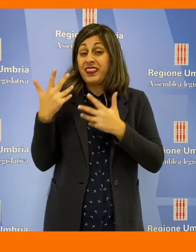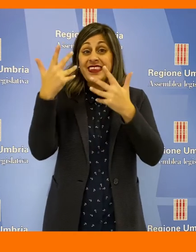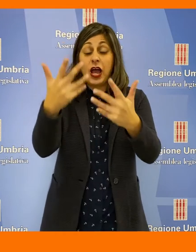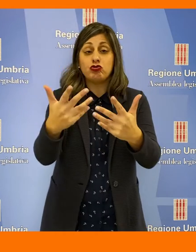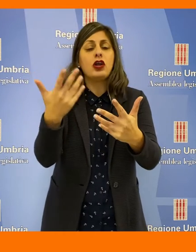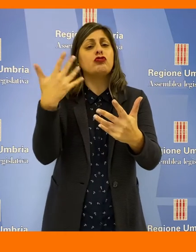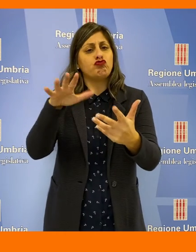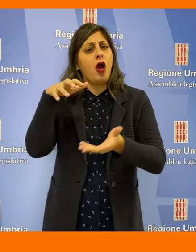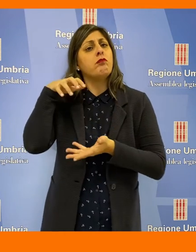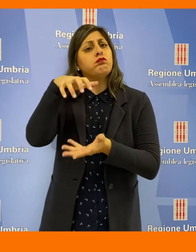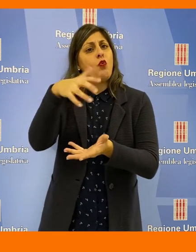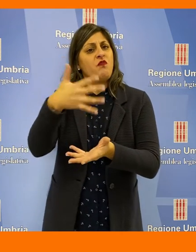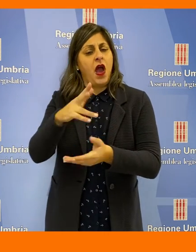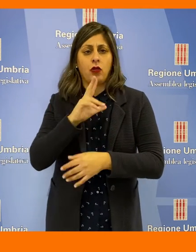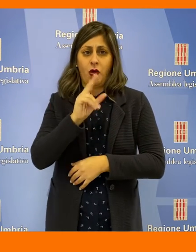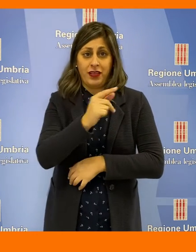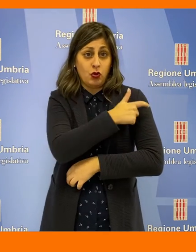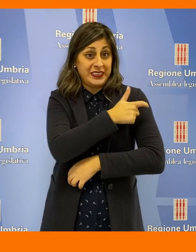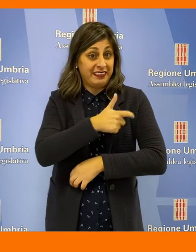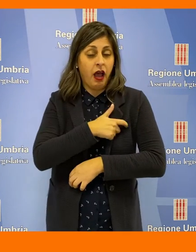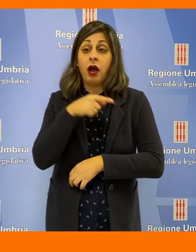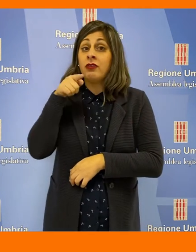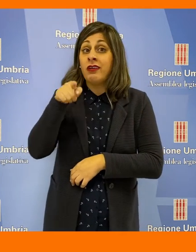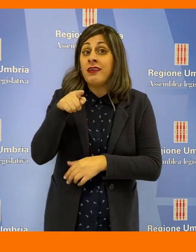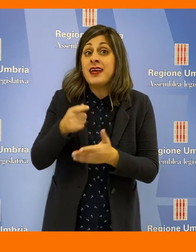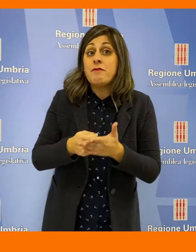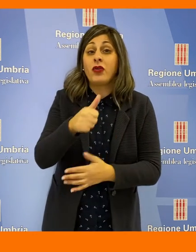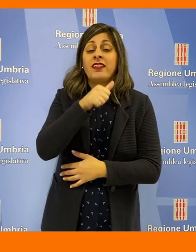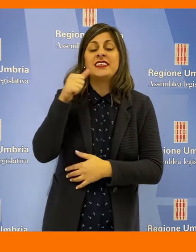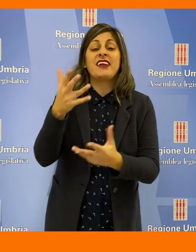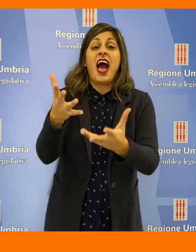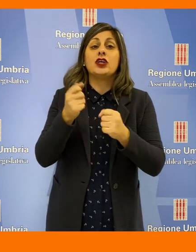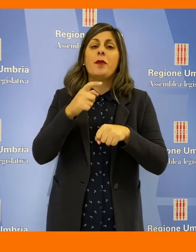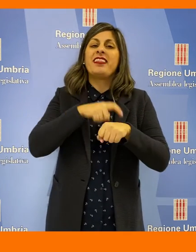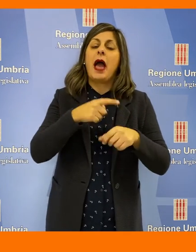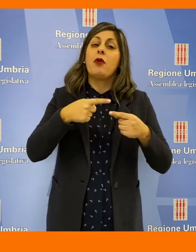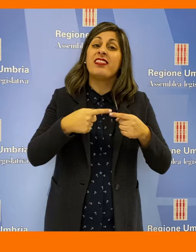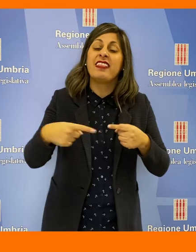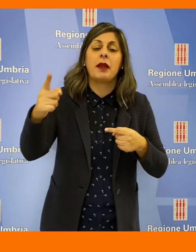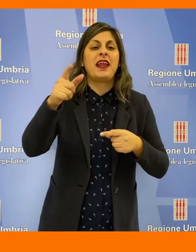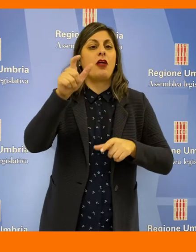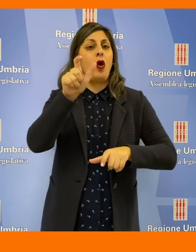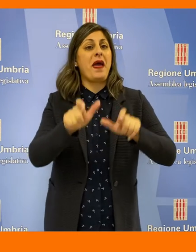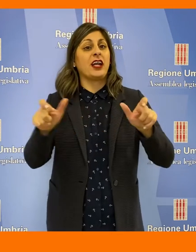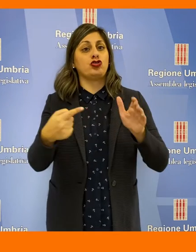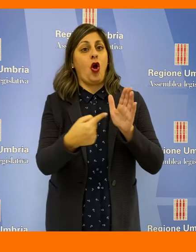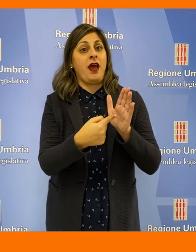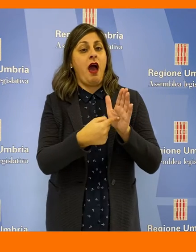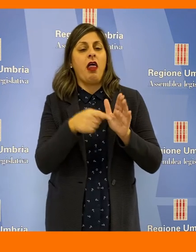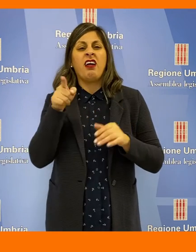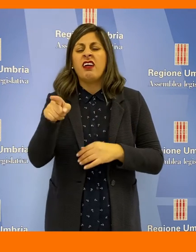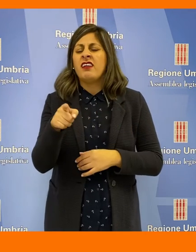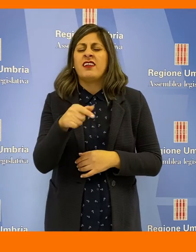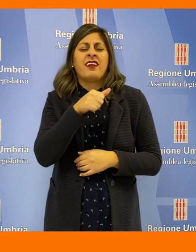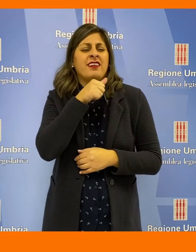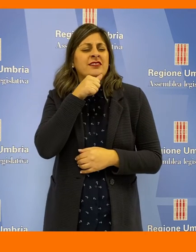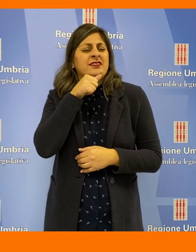stanziate, hanno ricordato i sindacati, e saranno importanti per le assunzioni a tempo indeterminato di personale che è indispensabile.